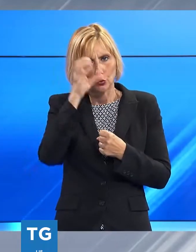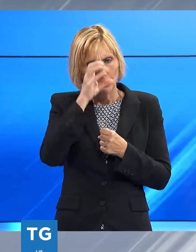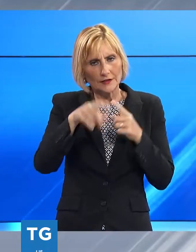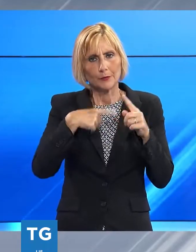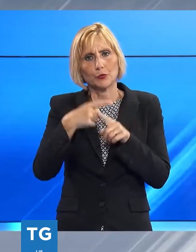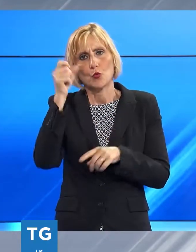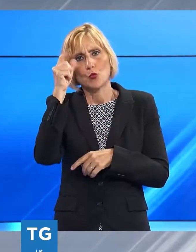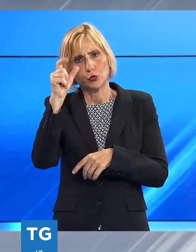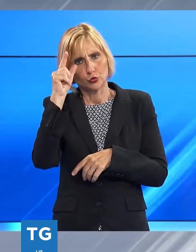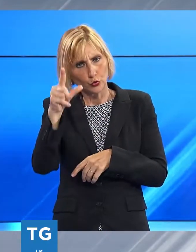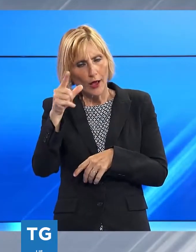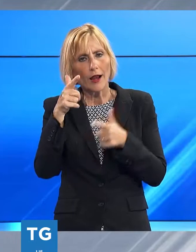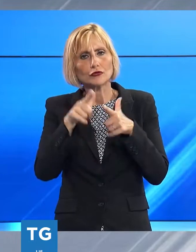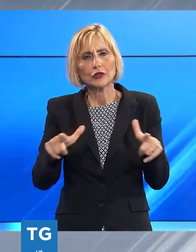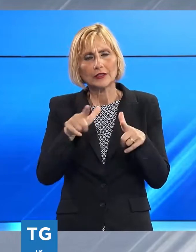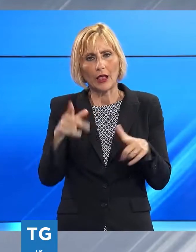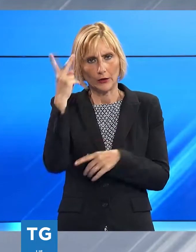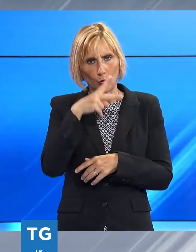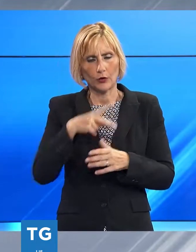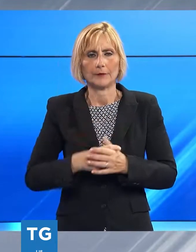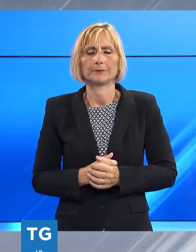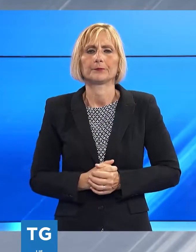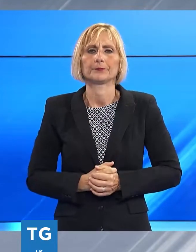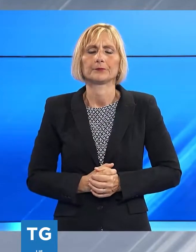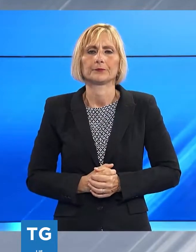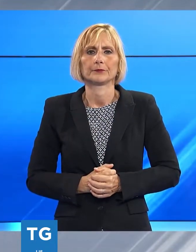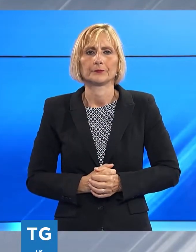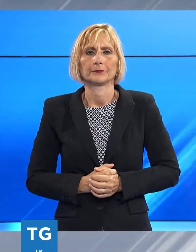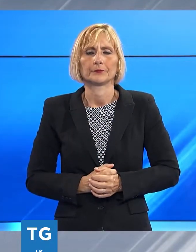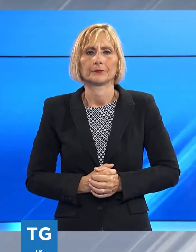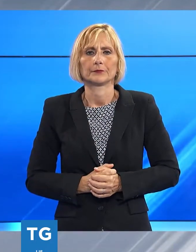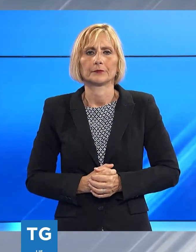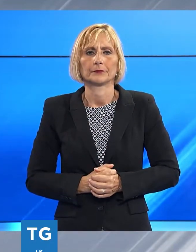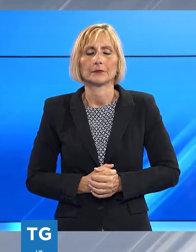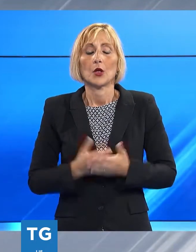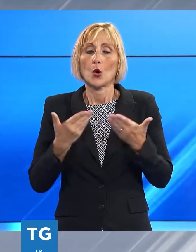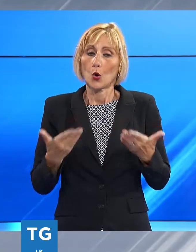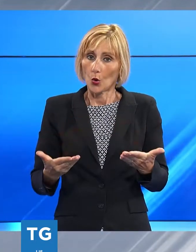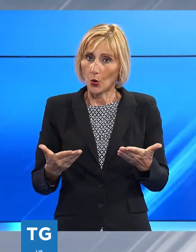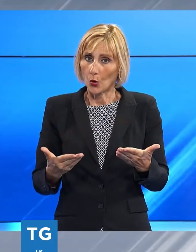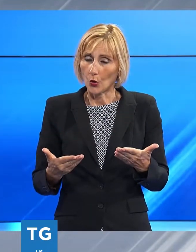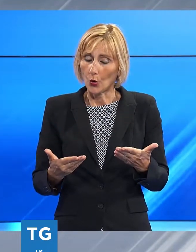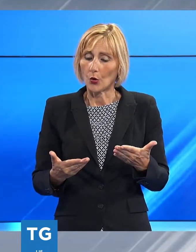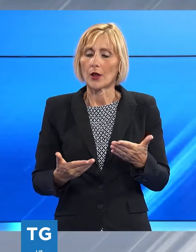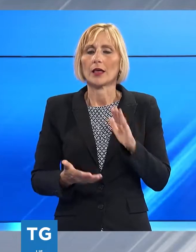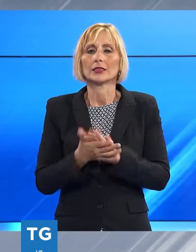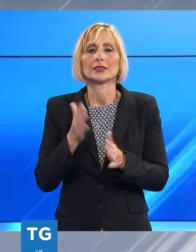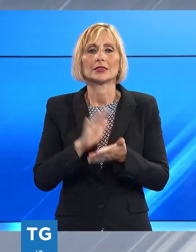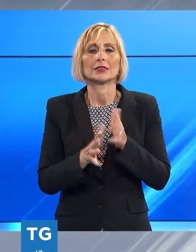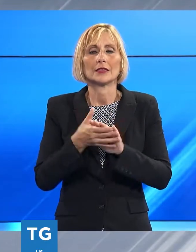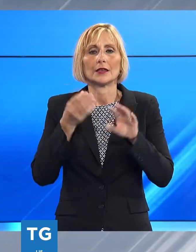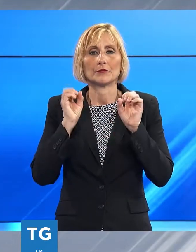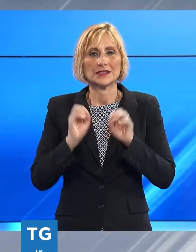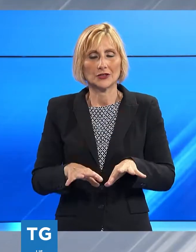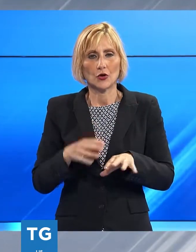della cittadinanza di Lucca Ed ora le dimissioni, poi rientrate del presidente